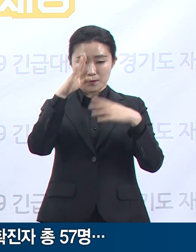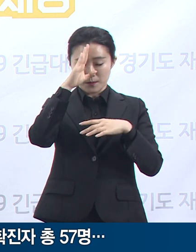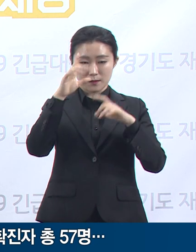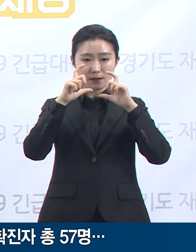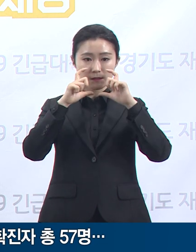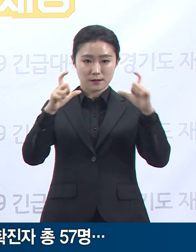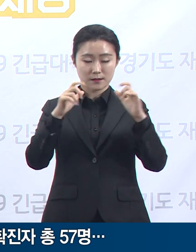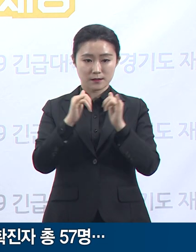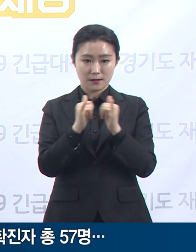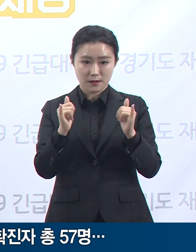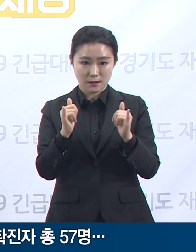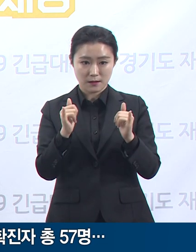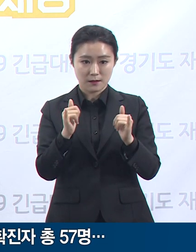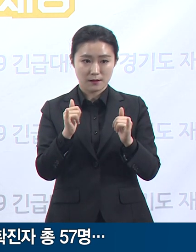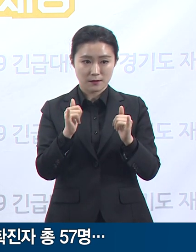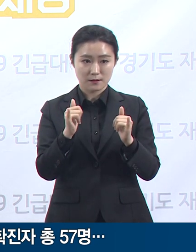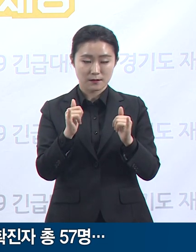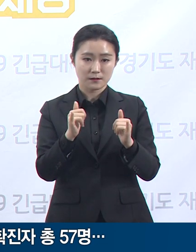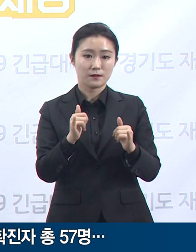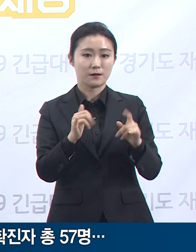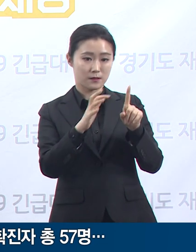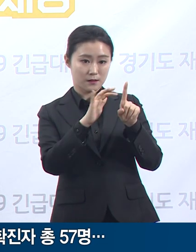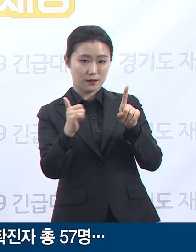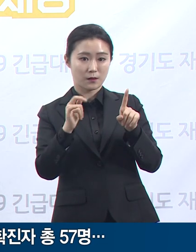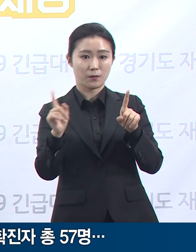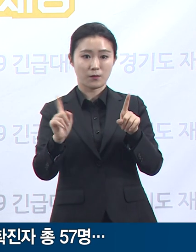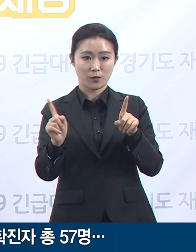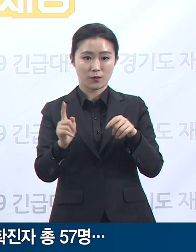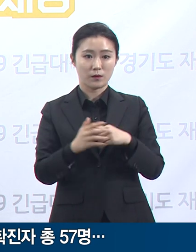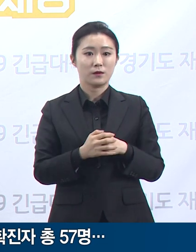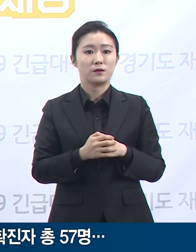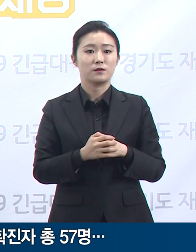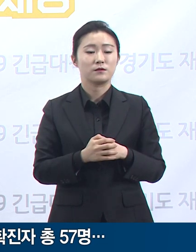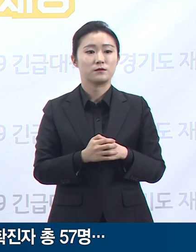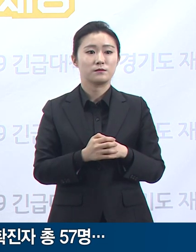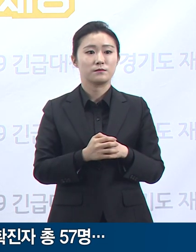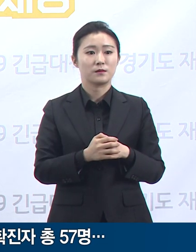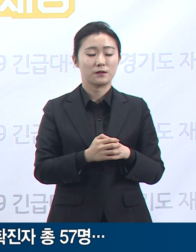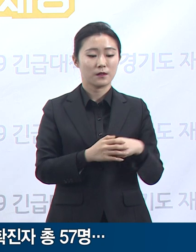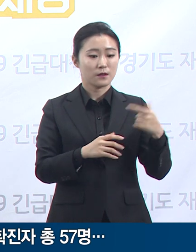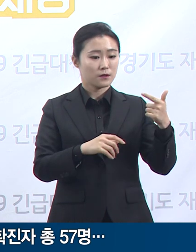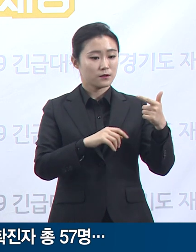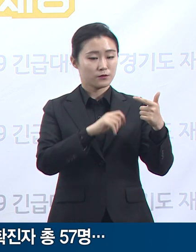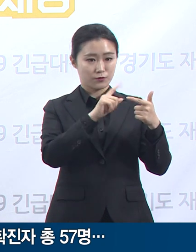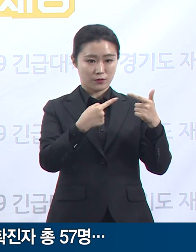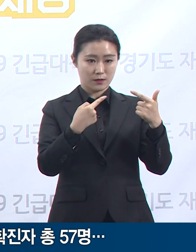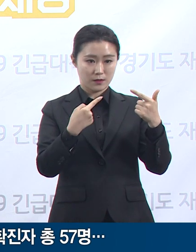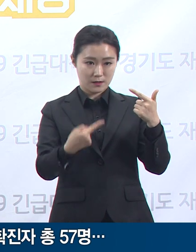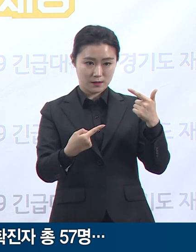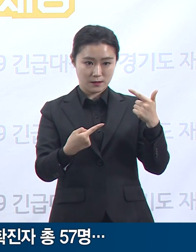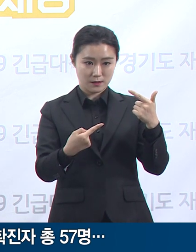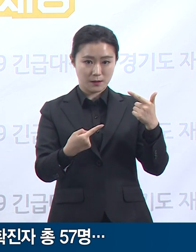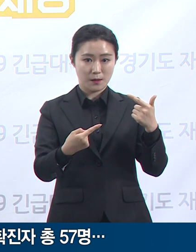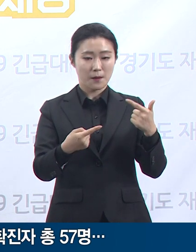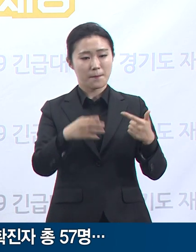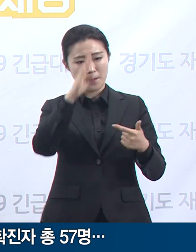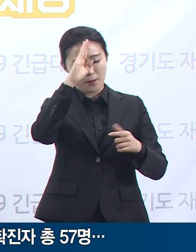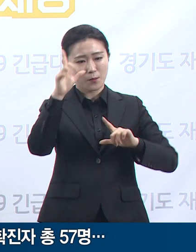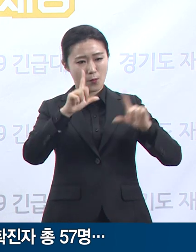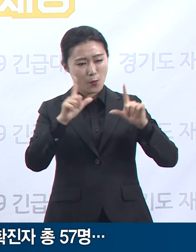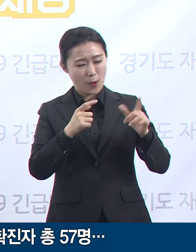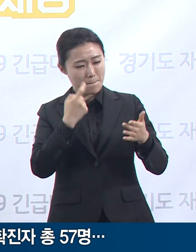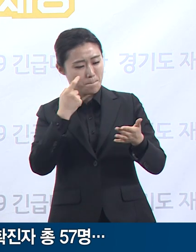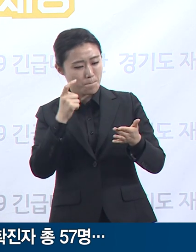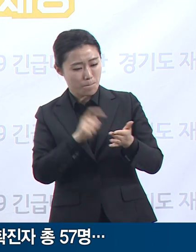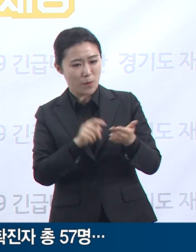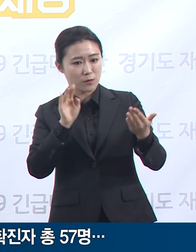기확진된 교인의 배우자로 지난달 5월 29일부터 자가격리 중이었으며, 6월 1일 증상 발현 후 6월 4일